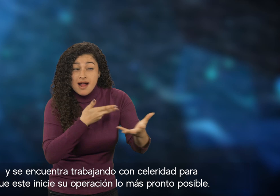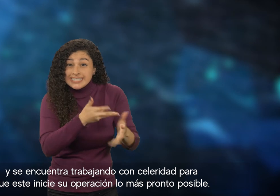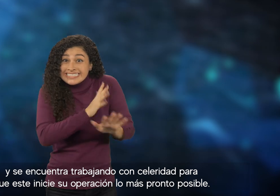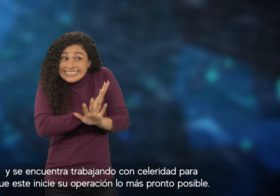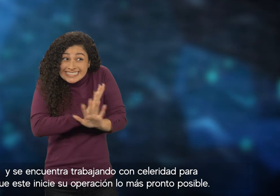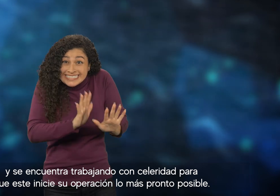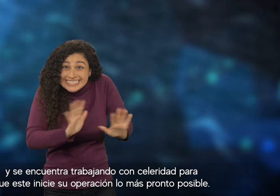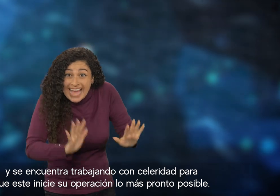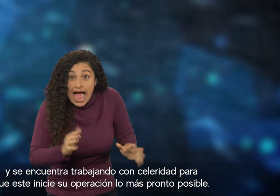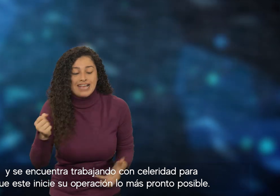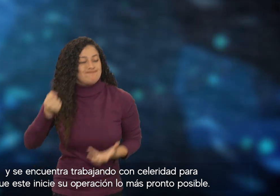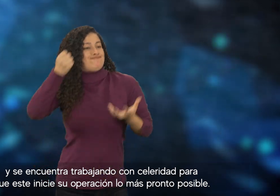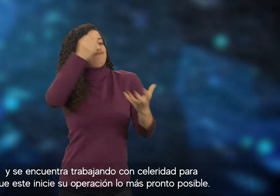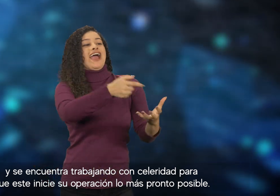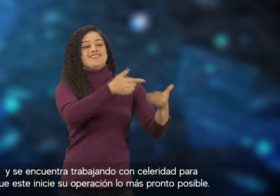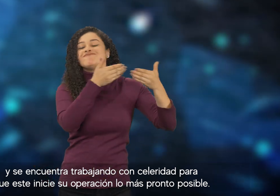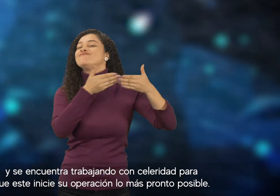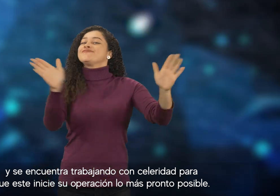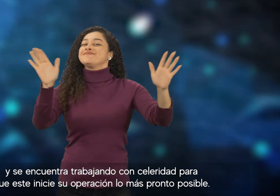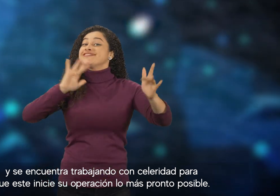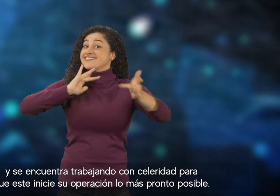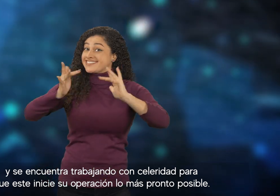que éste inicie su operación lo más pronto posible.